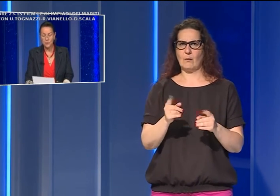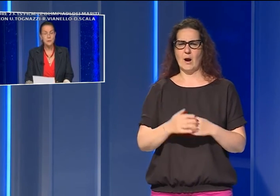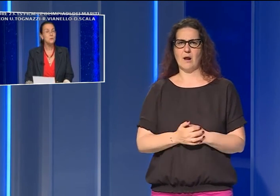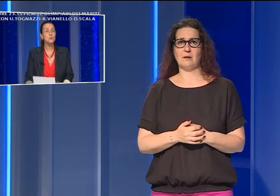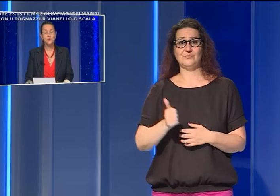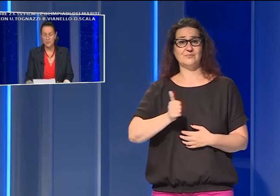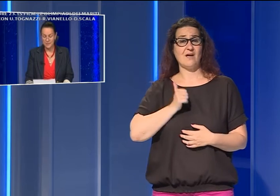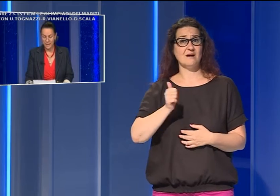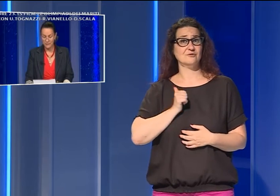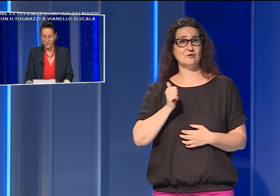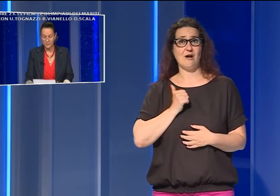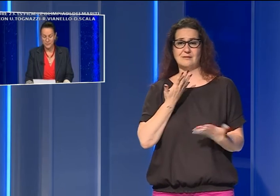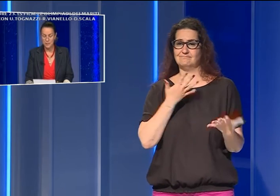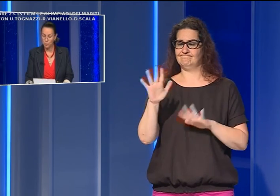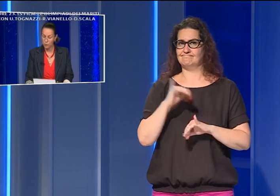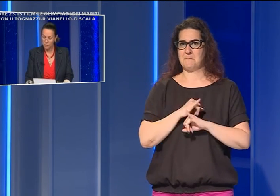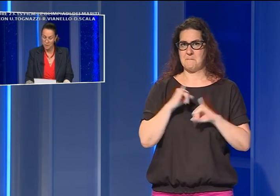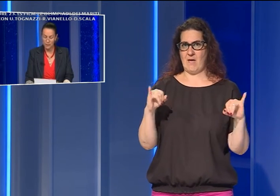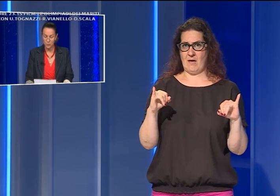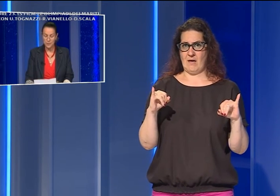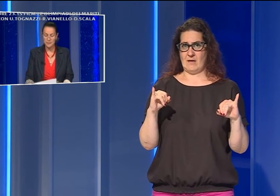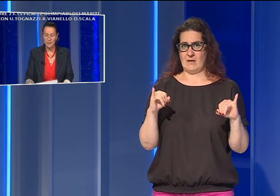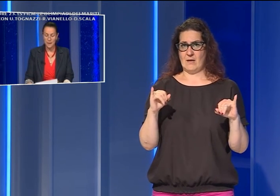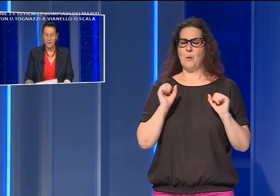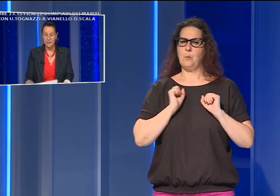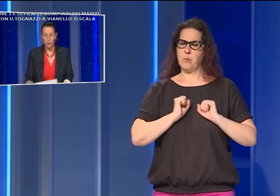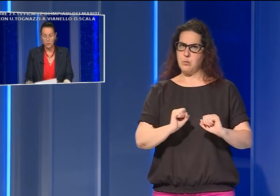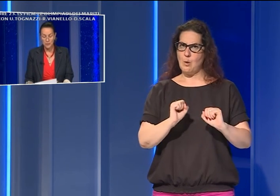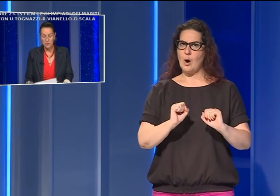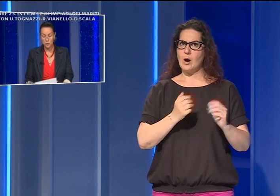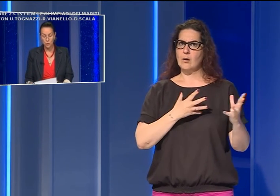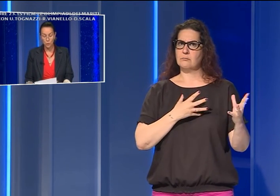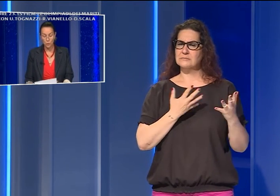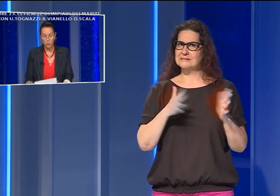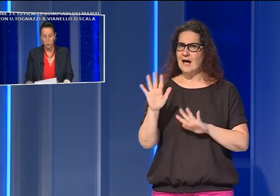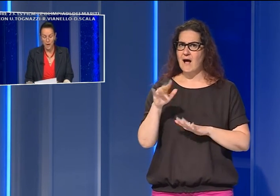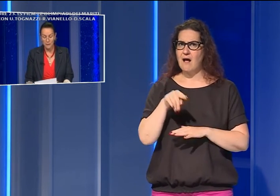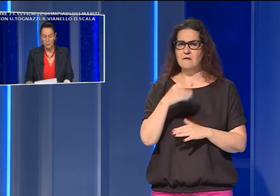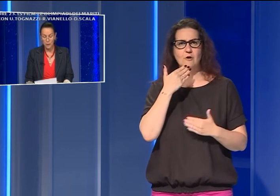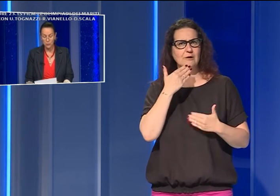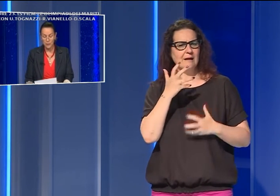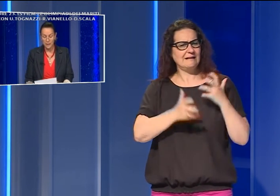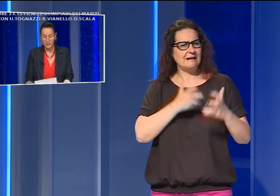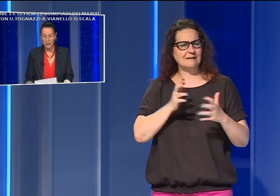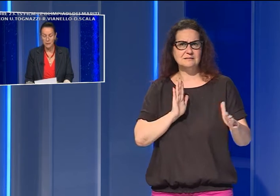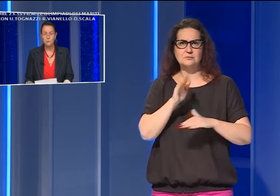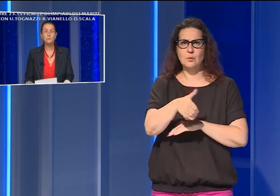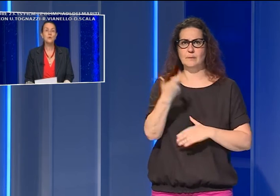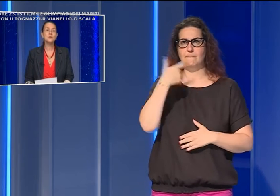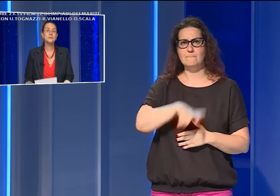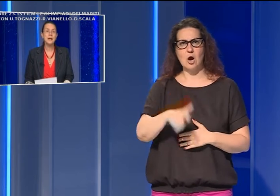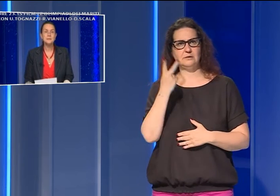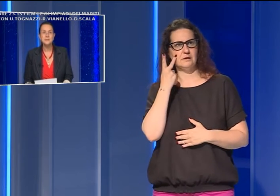soli non ci si salva, ma si può uscire da questa e da ogni crisi solo con uno sguardo e una concreta